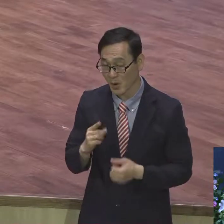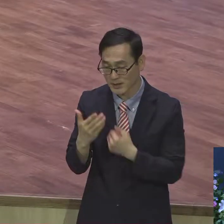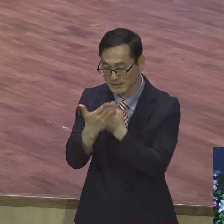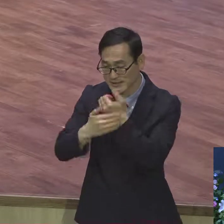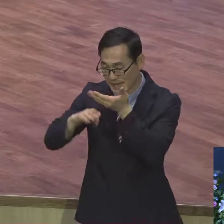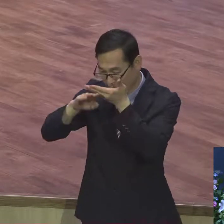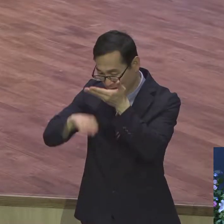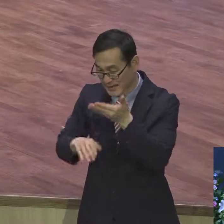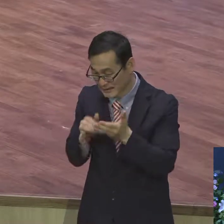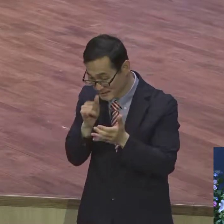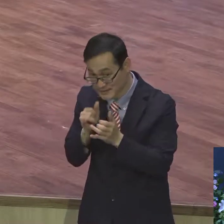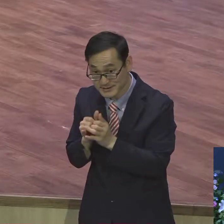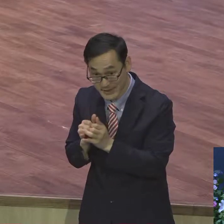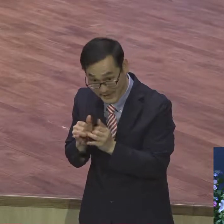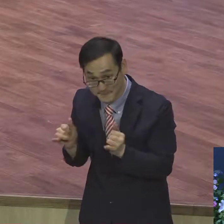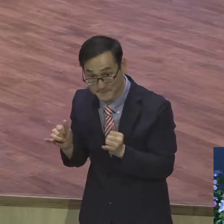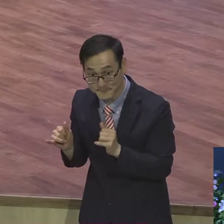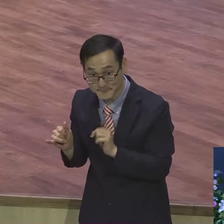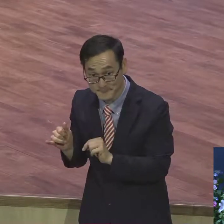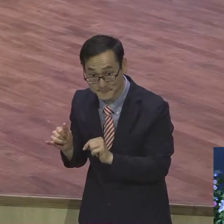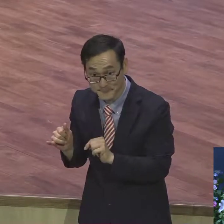있는 성도의 특징이에요.